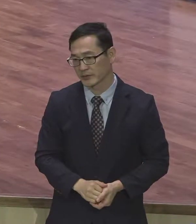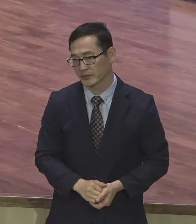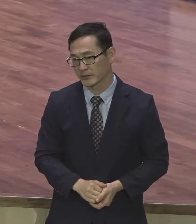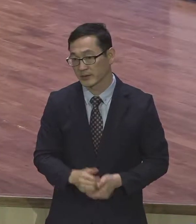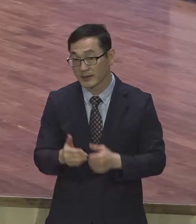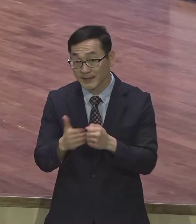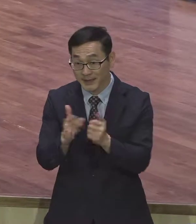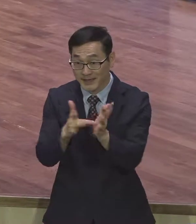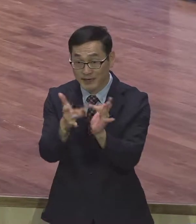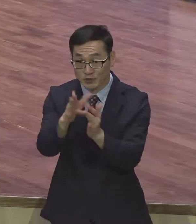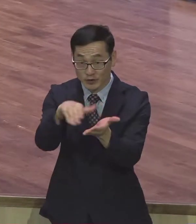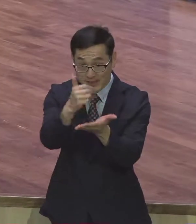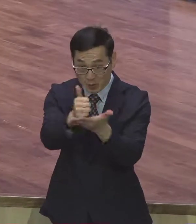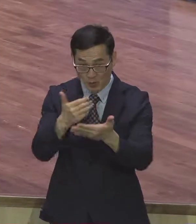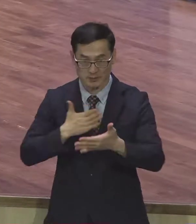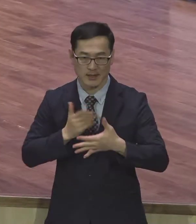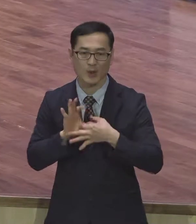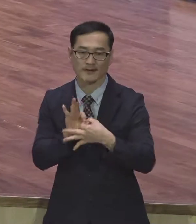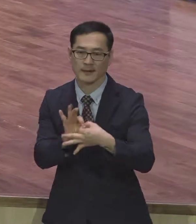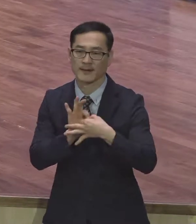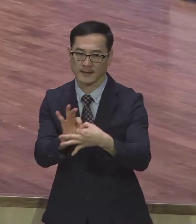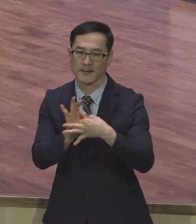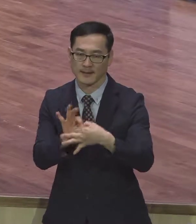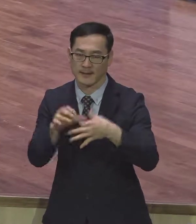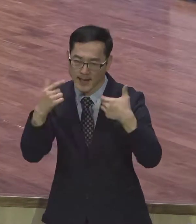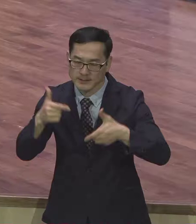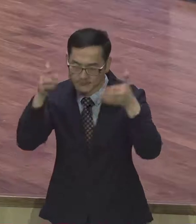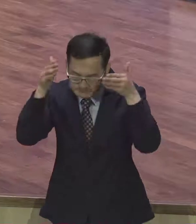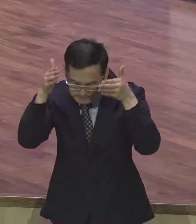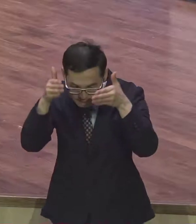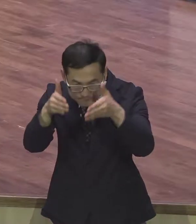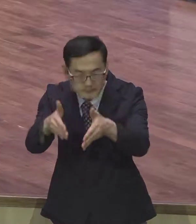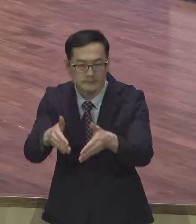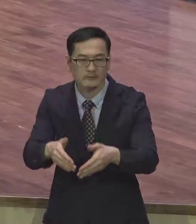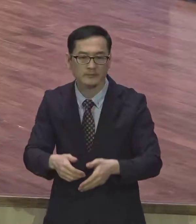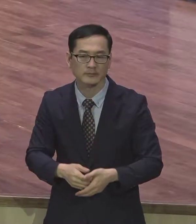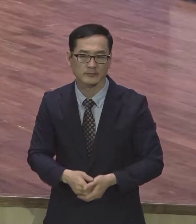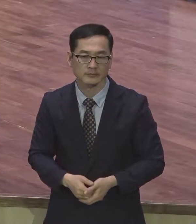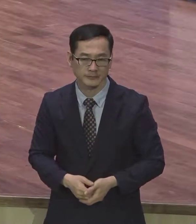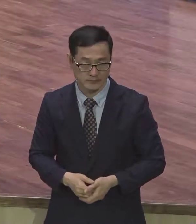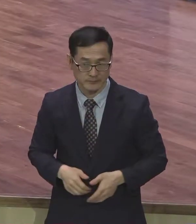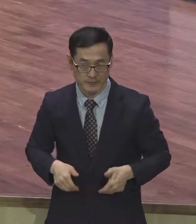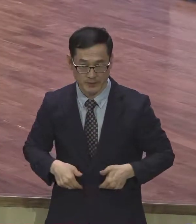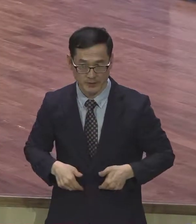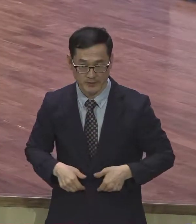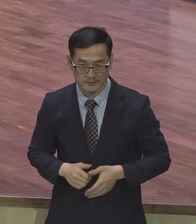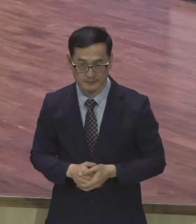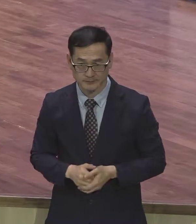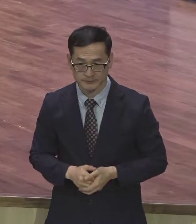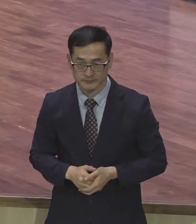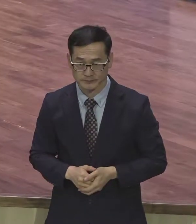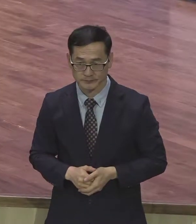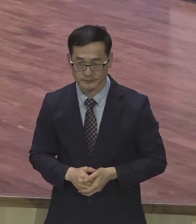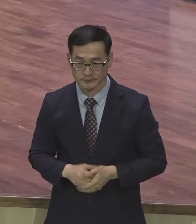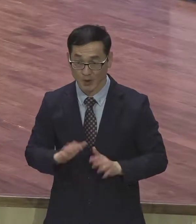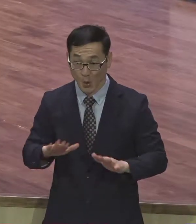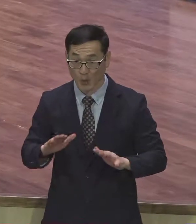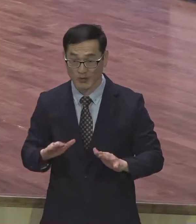나와의 관계 이것이 늘 그것이 돼야 돼요. 오늘 제가 교육자 회의하는데 잠깐 가서